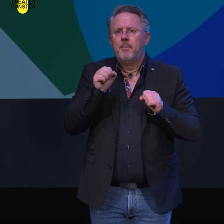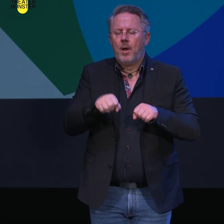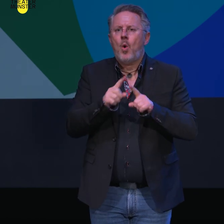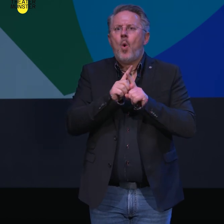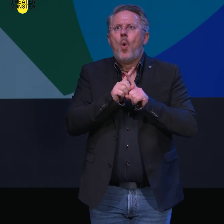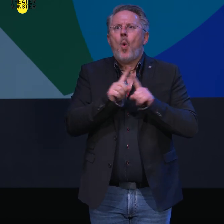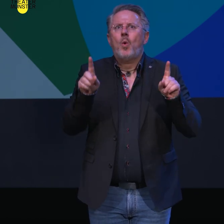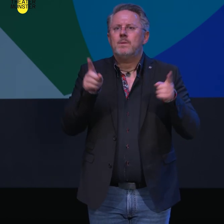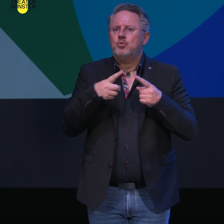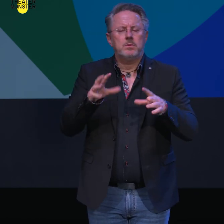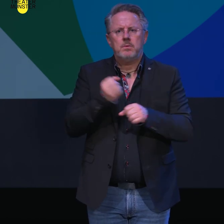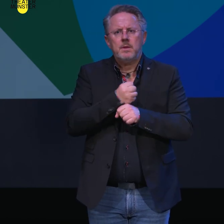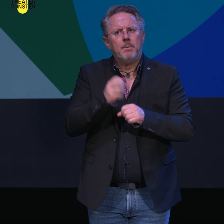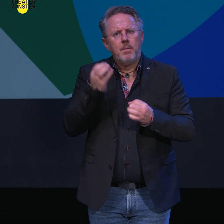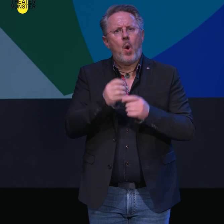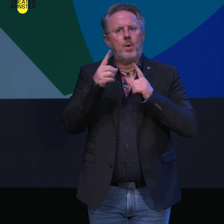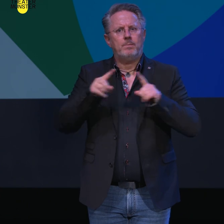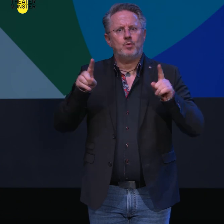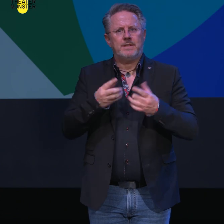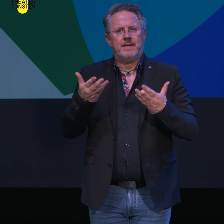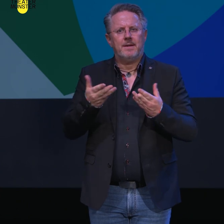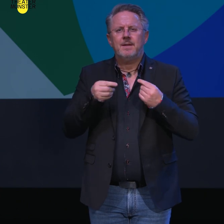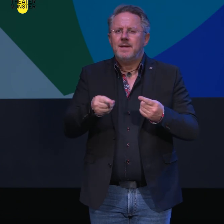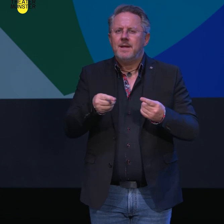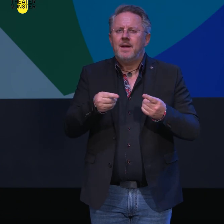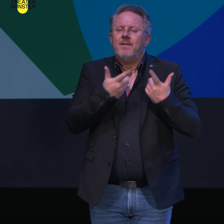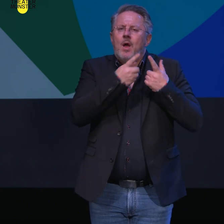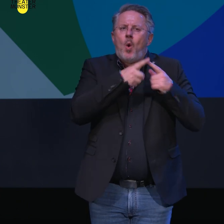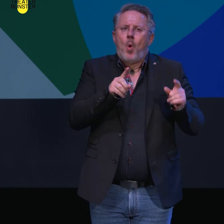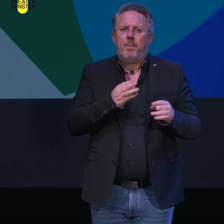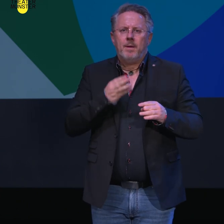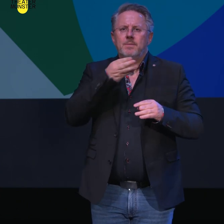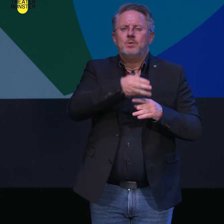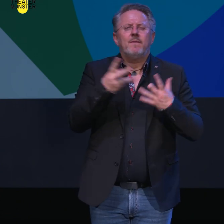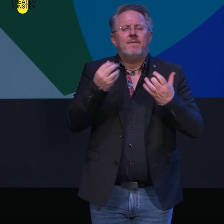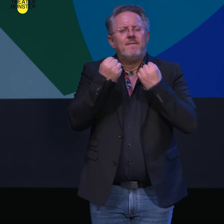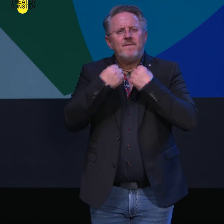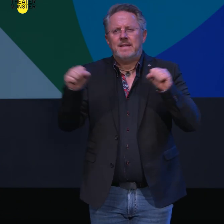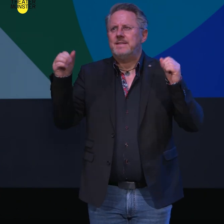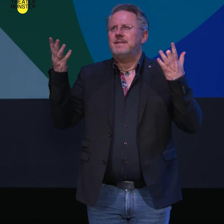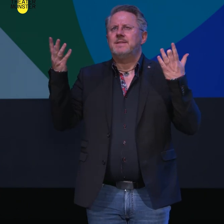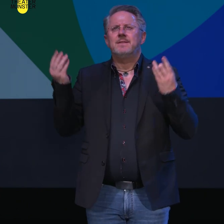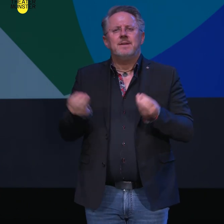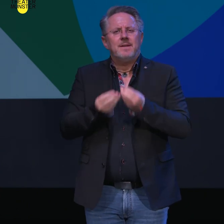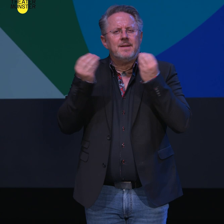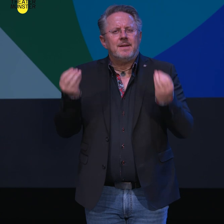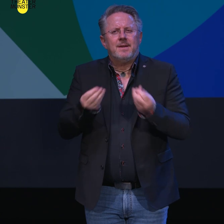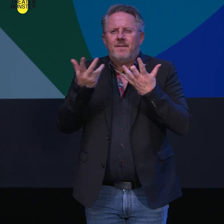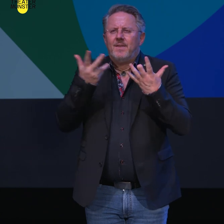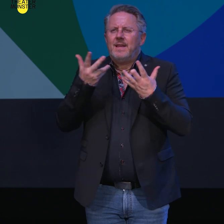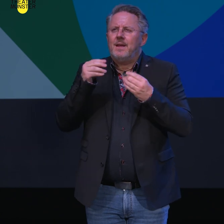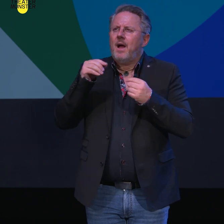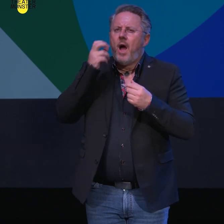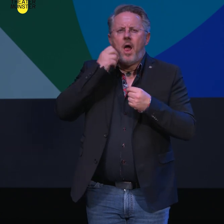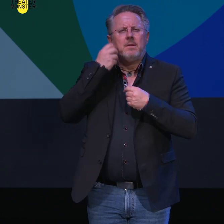schwieriger thematisieren kann? Ein Opernbesuch ist immer auch ein Fest, ein Erlebnis, das einen über sich den Alltag das Banale